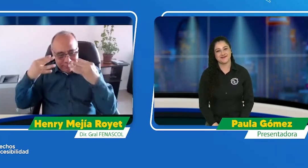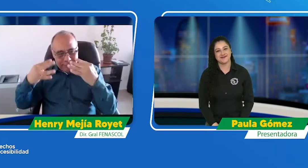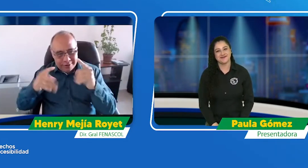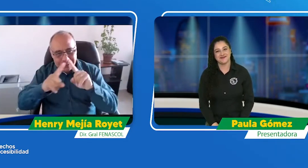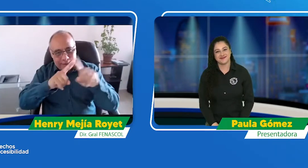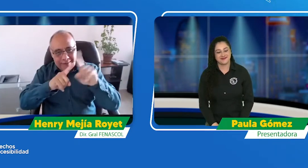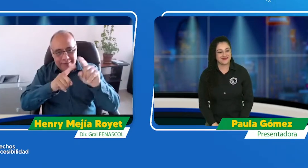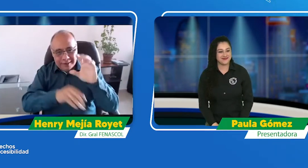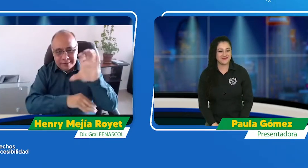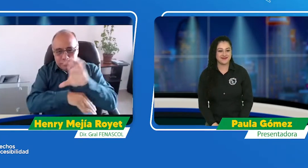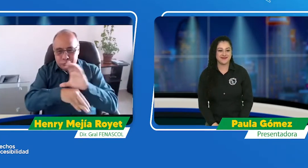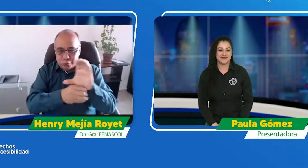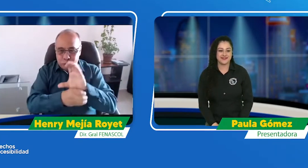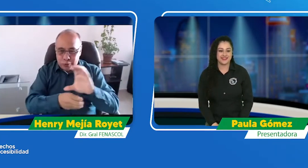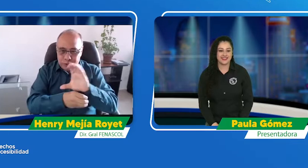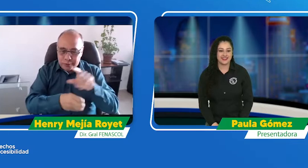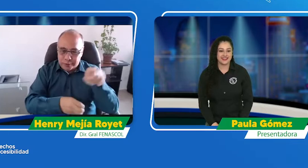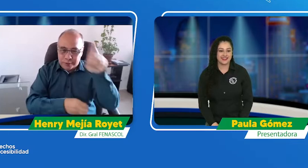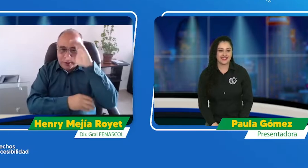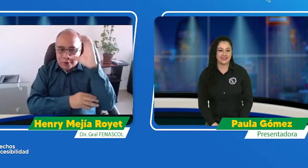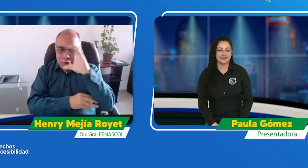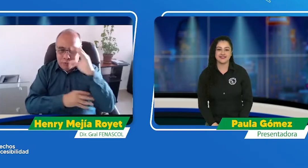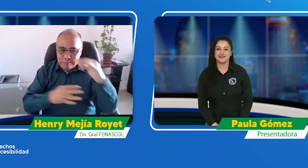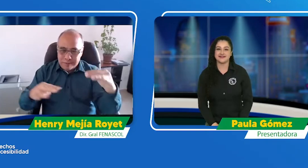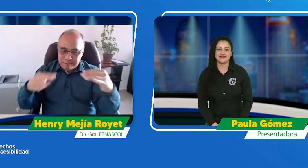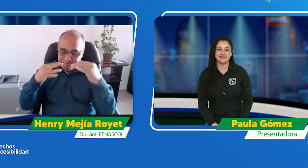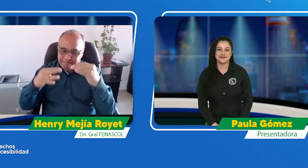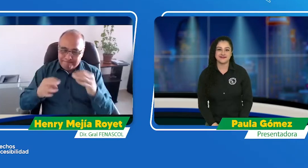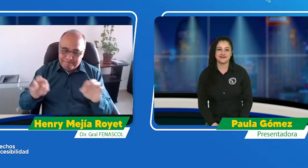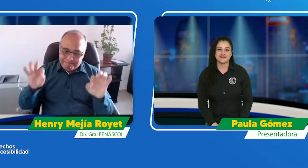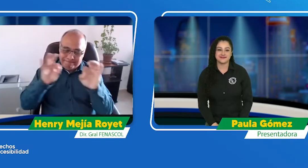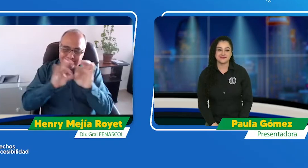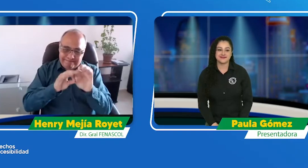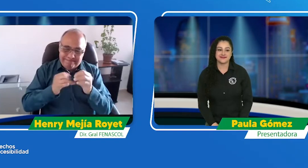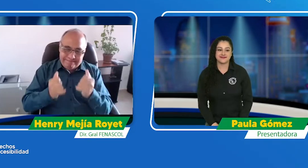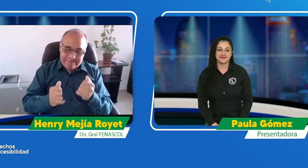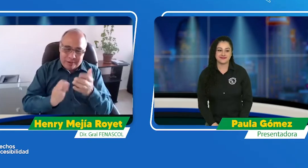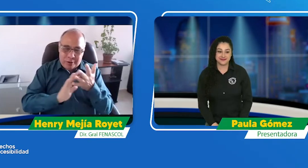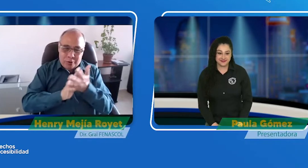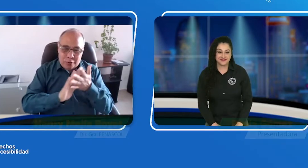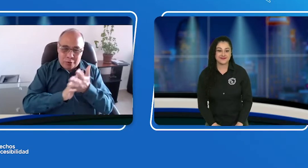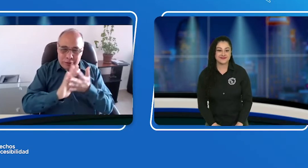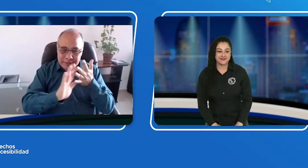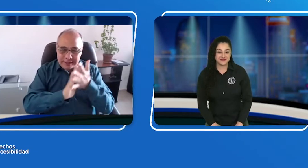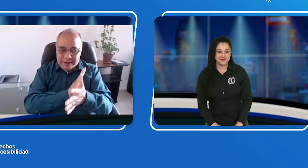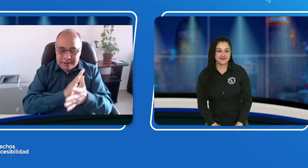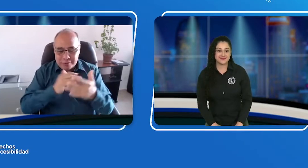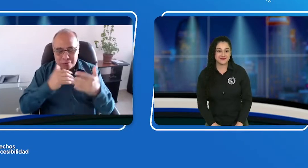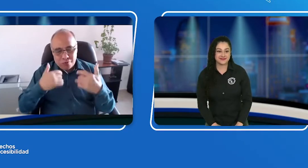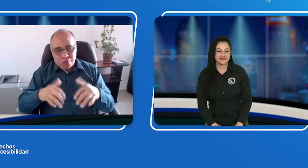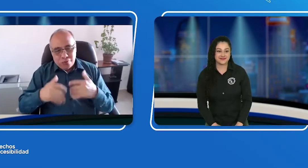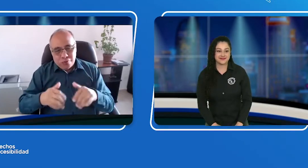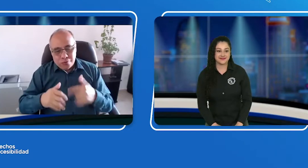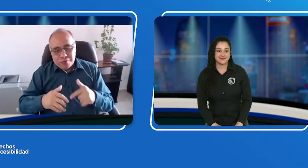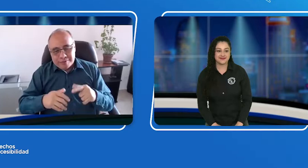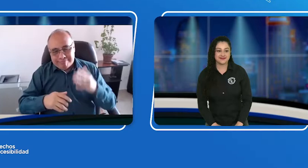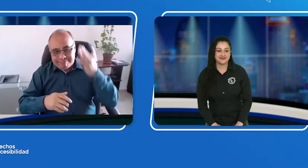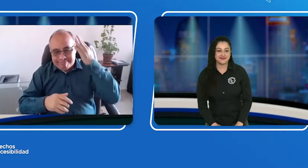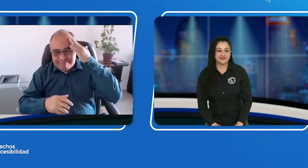tardes a todas las personas que se conectan desde diferentes ciudades y lugares de Colombia a nuestra emisión